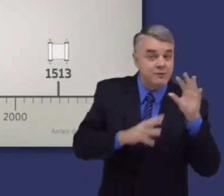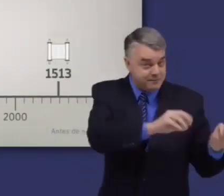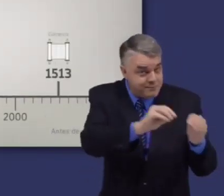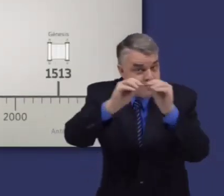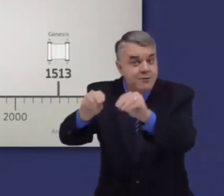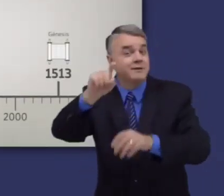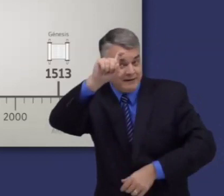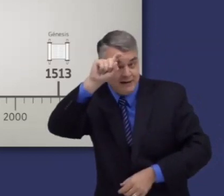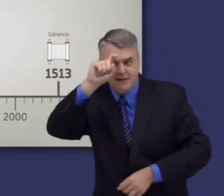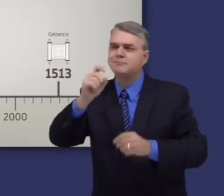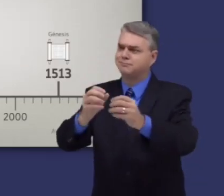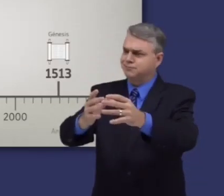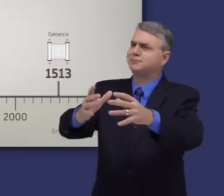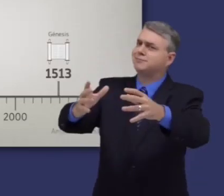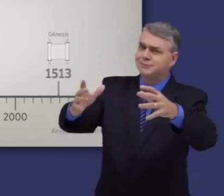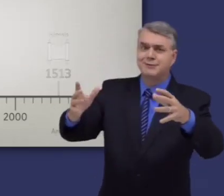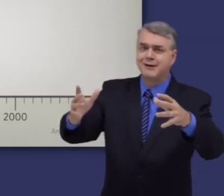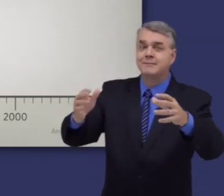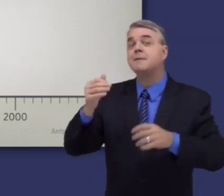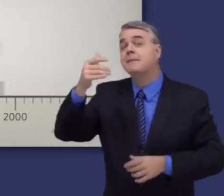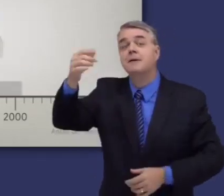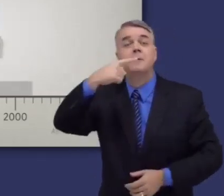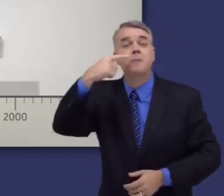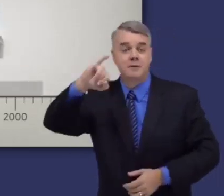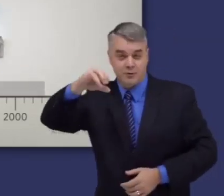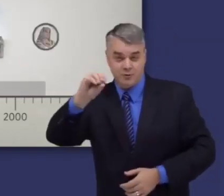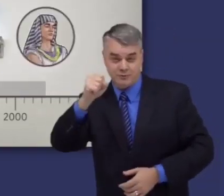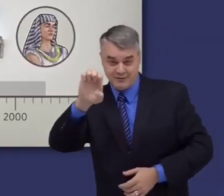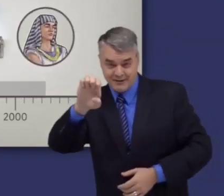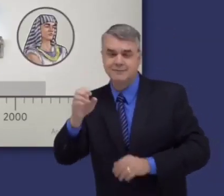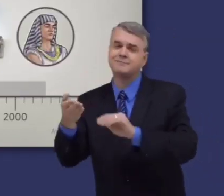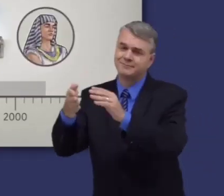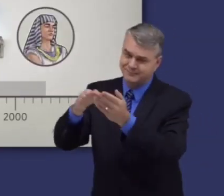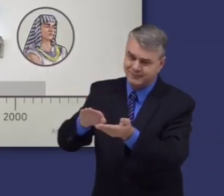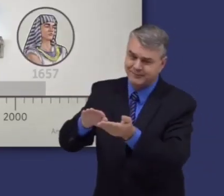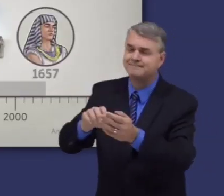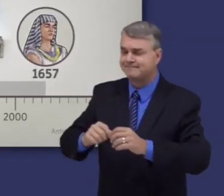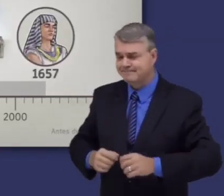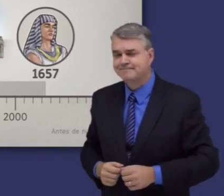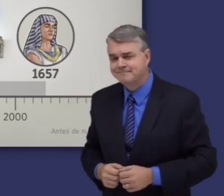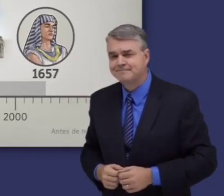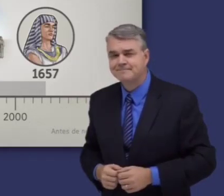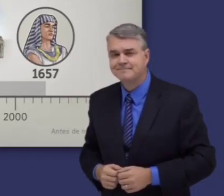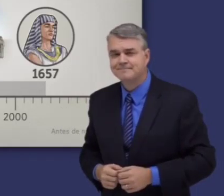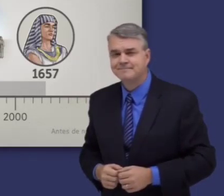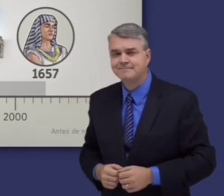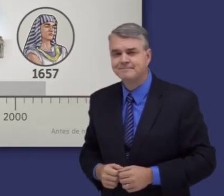y su vida en Egipto hasta la muerte de José en el año 1657 a. n.e.